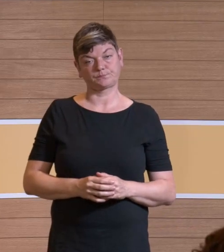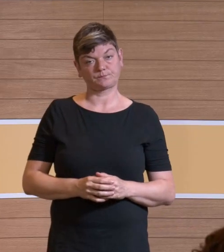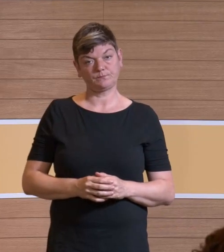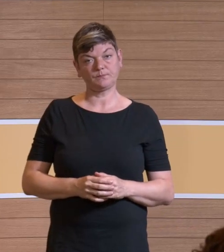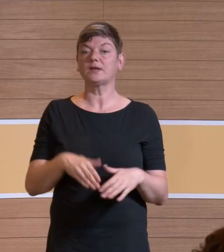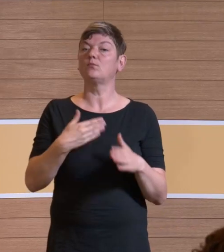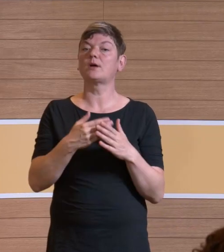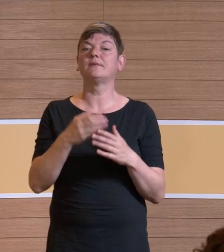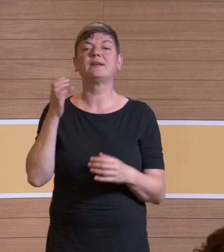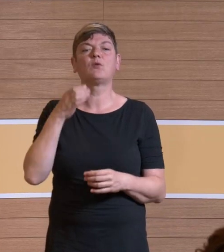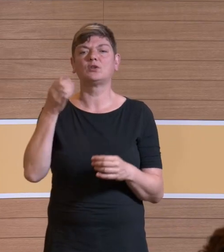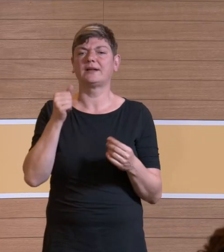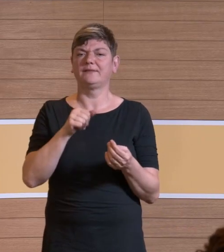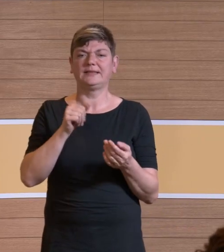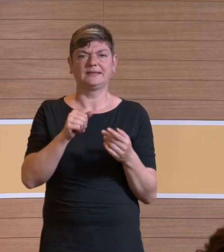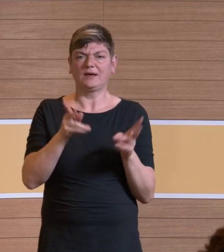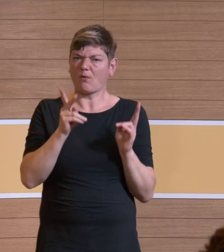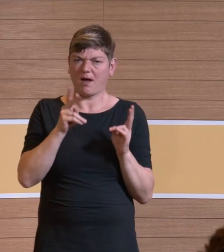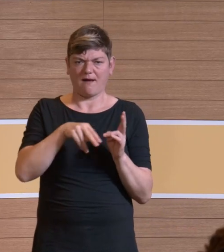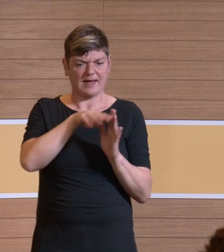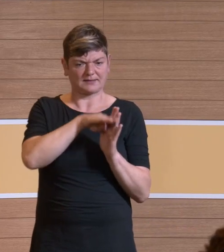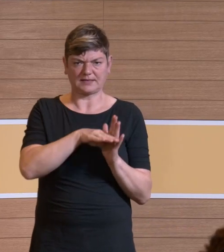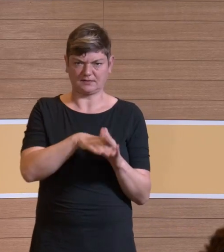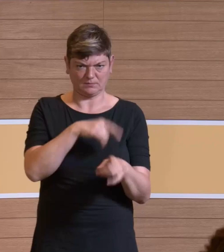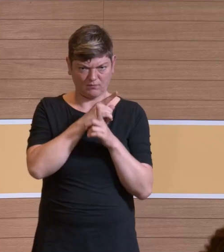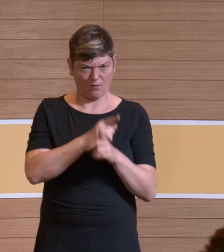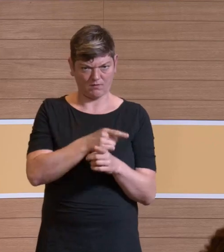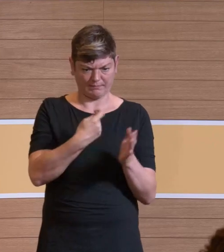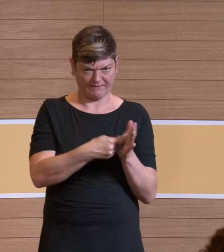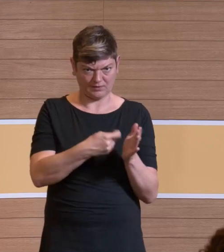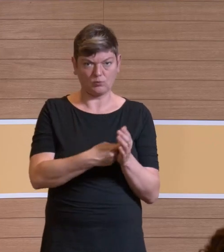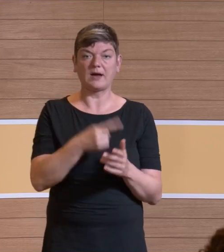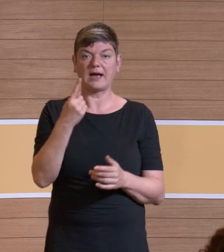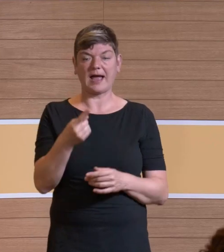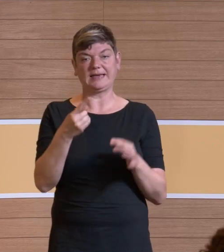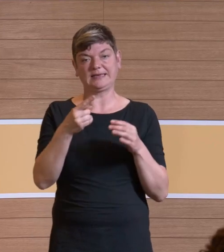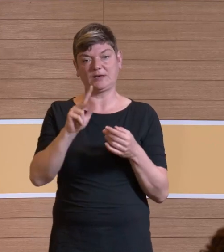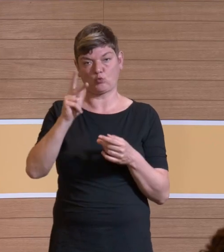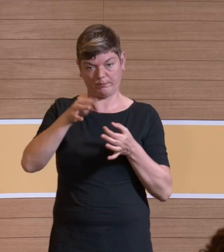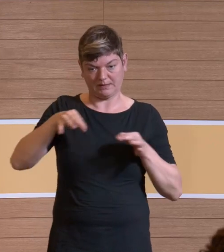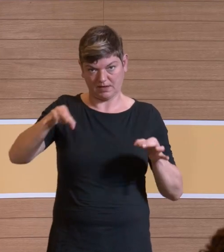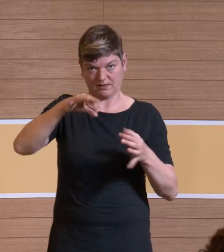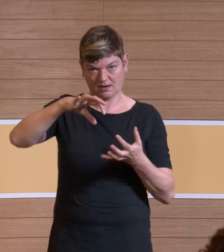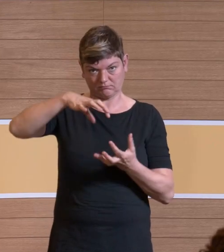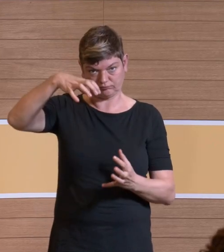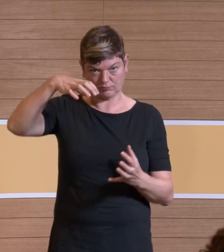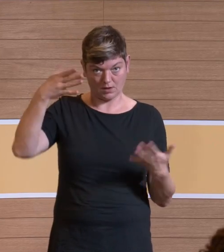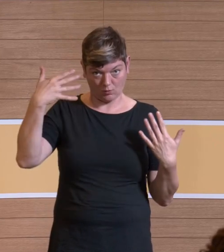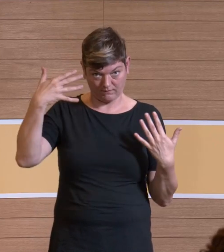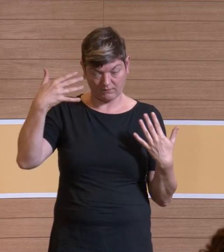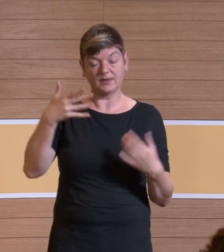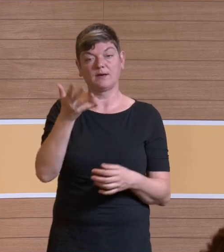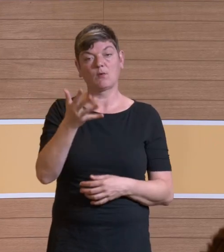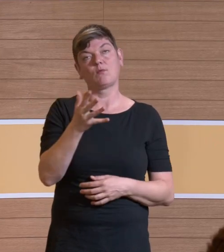ganz konservativen Ansatz wählen, dann finden Sie in einem Kubikmeter Luft 500